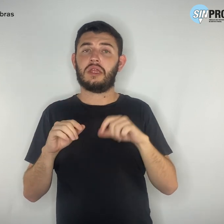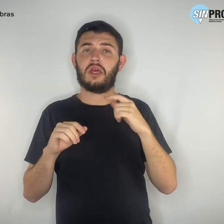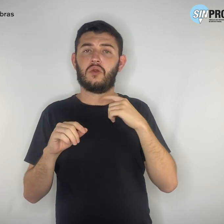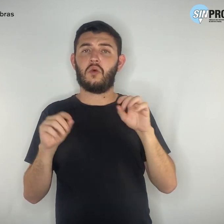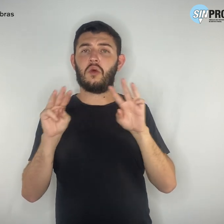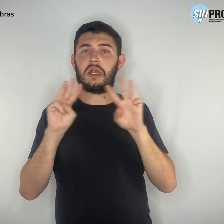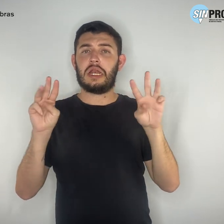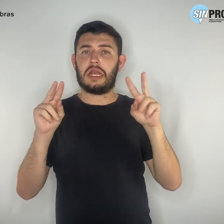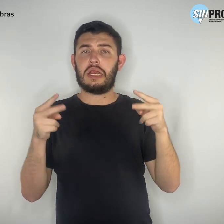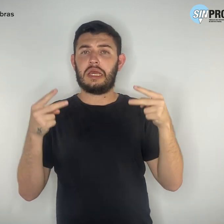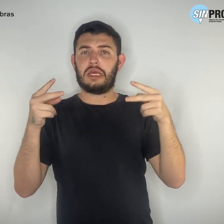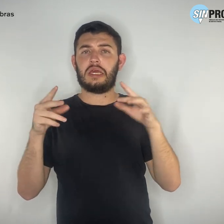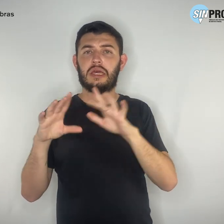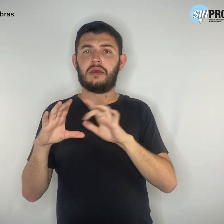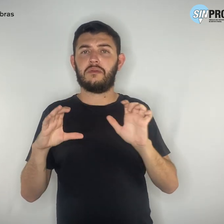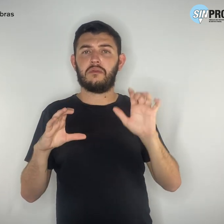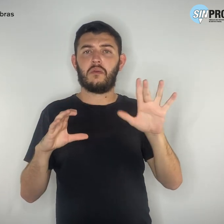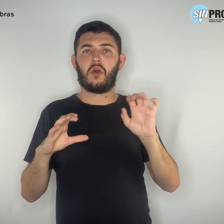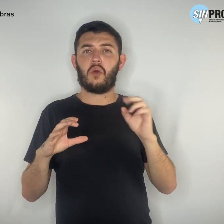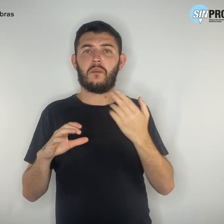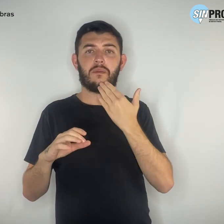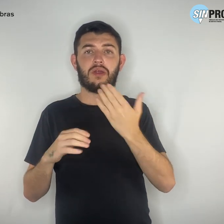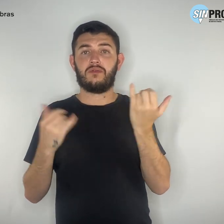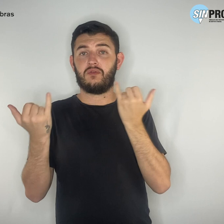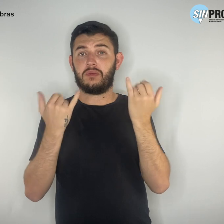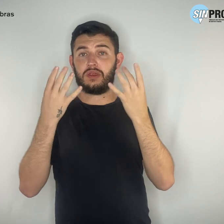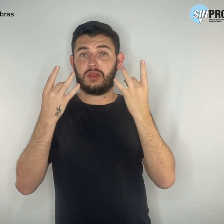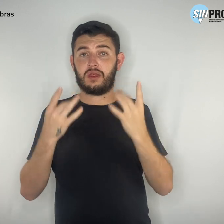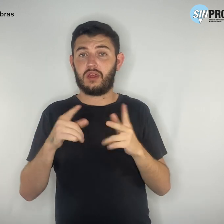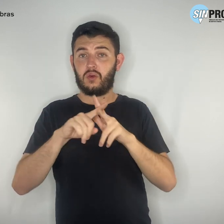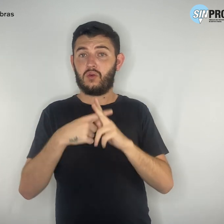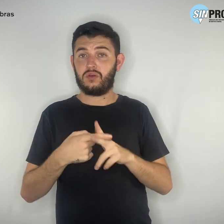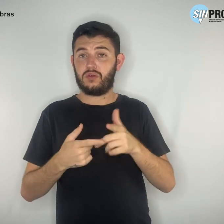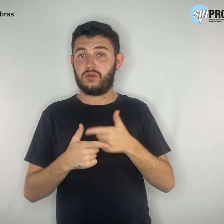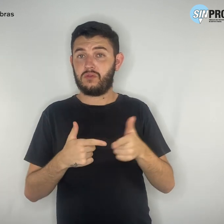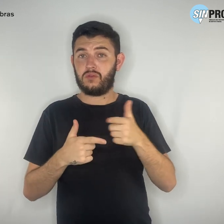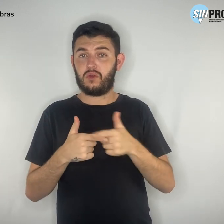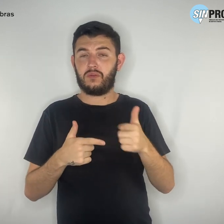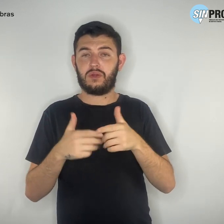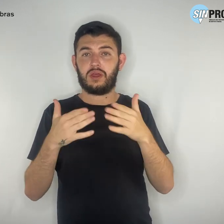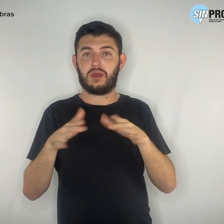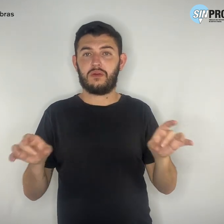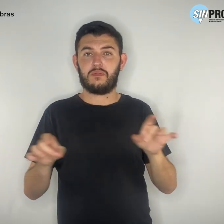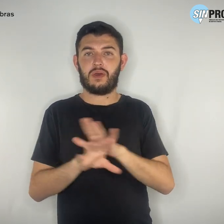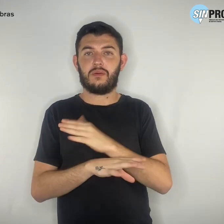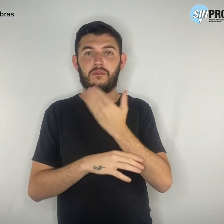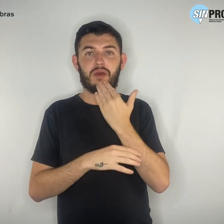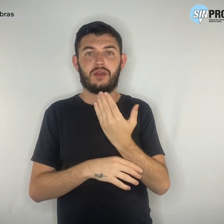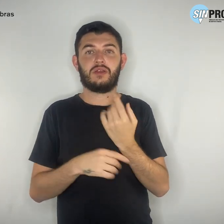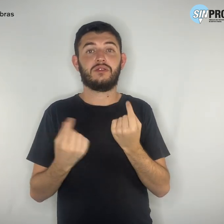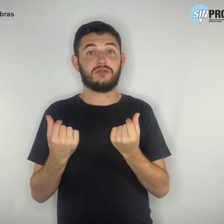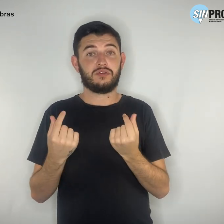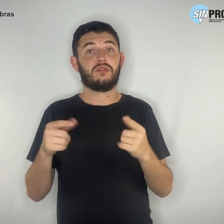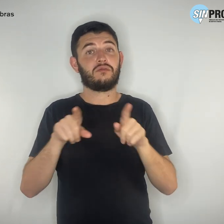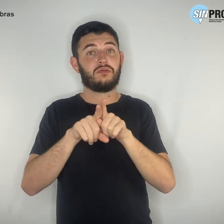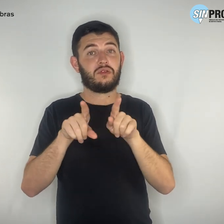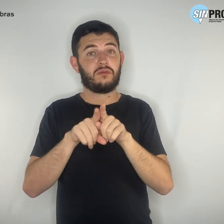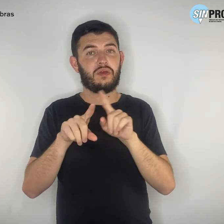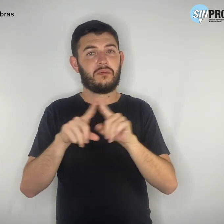pedem dados para corrigir o problema. E até mesmo solicitando dinheiro. Não abra o link,